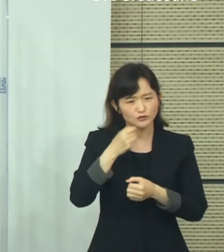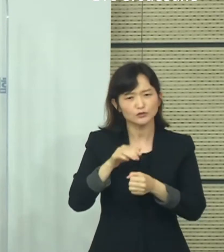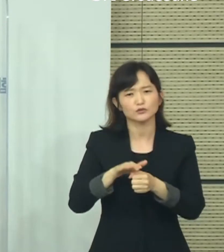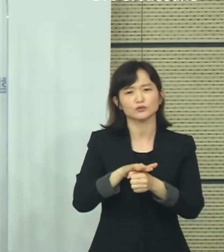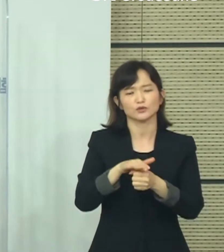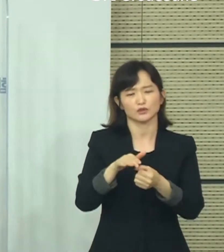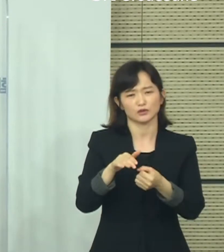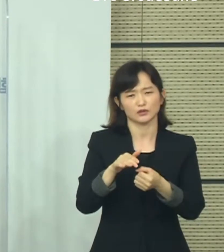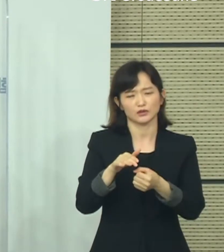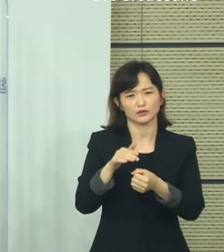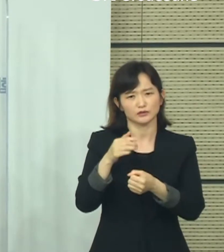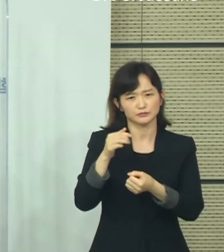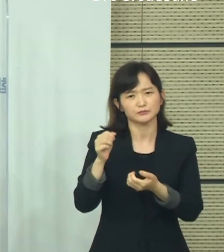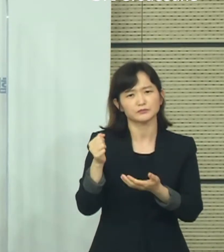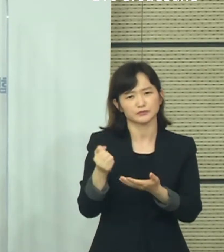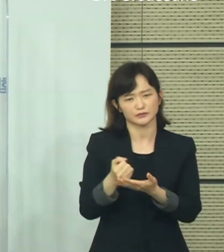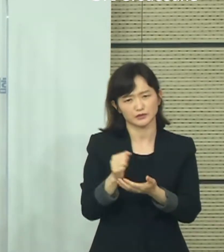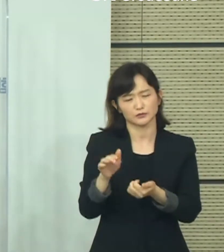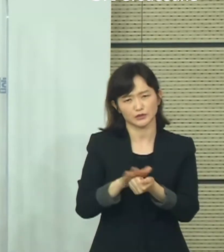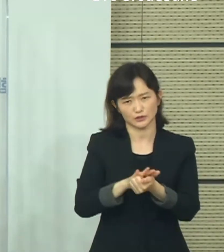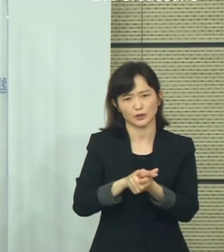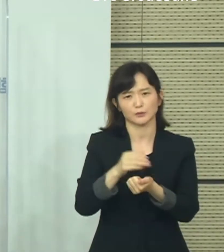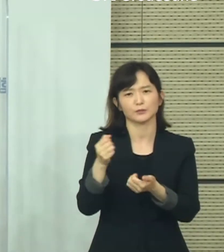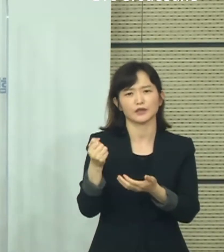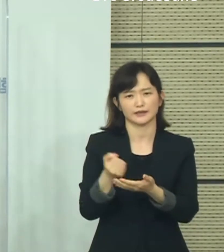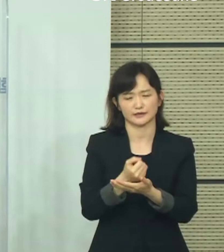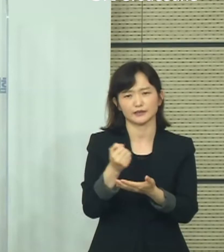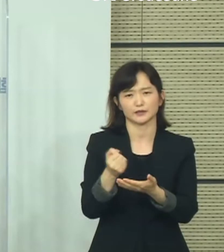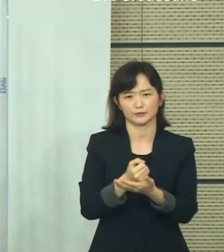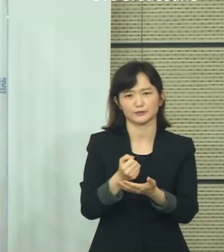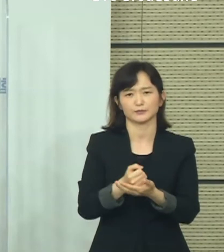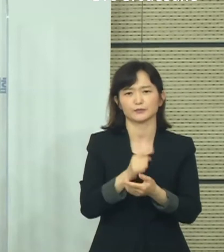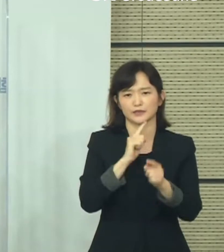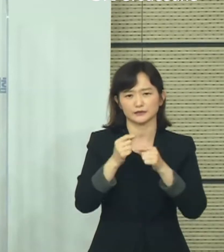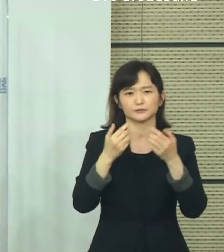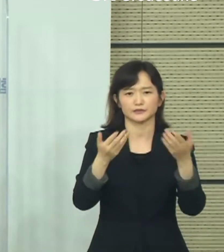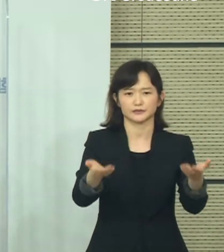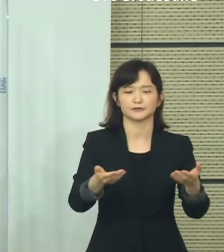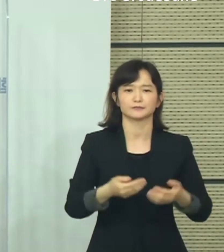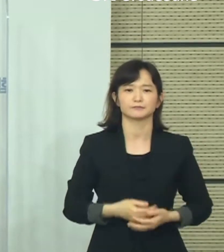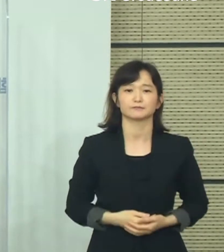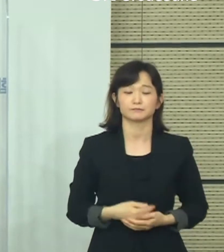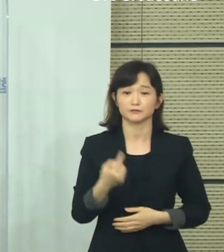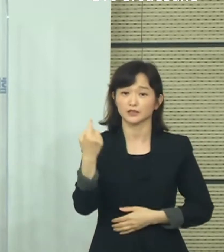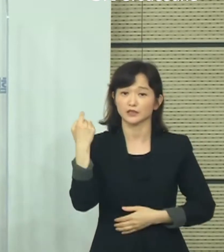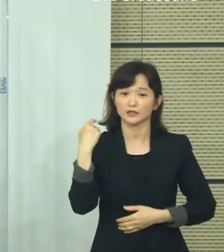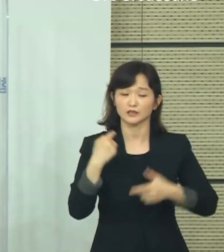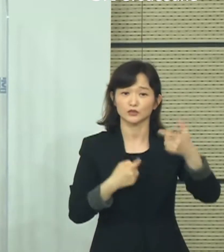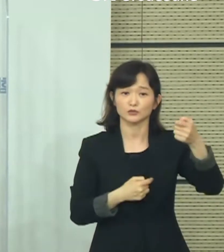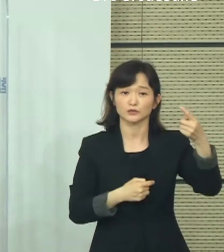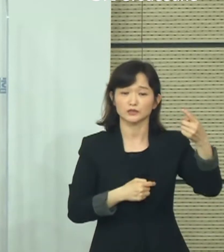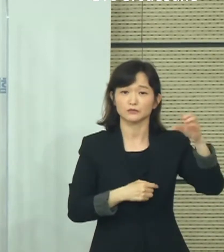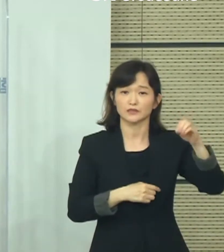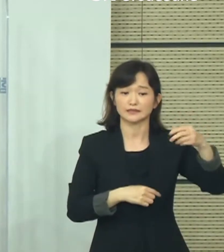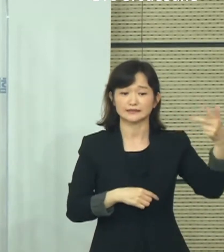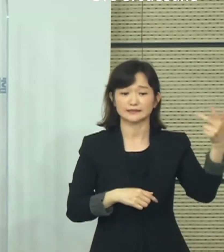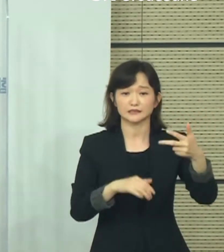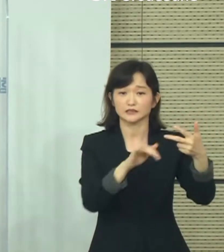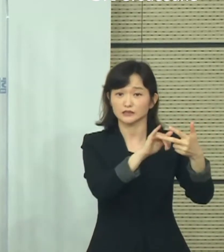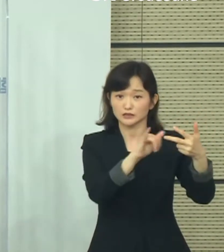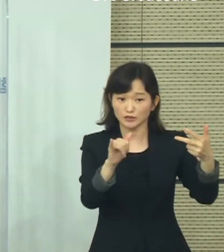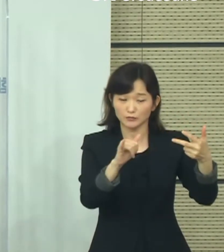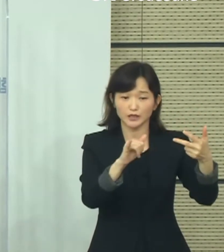유가족께도 심심한 위로의 말씀을 드립니다. 어제 61만 7천 명의